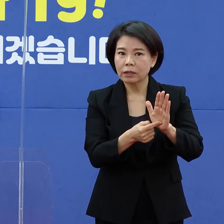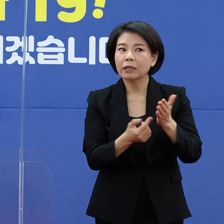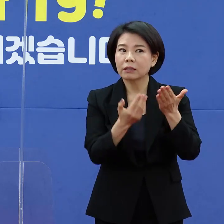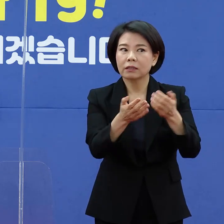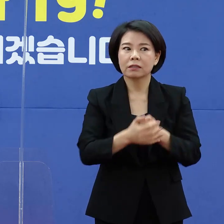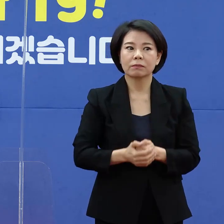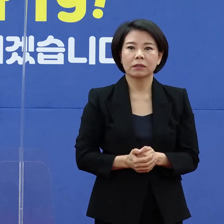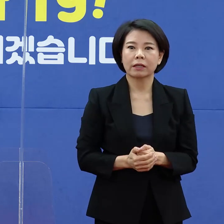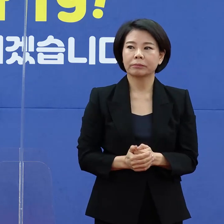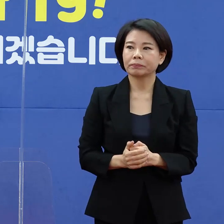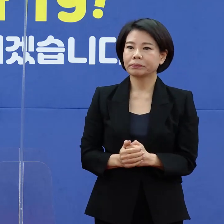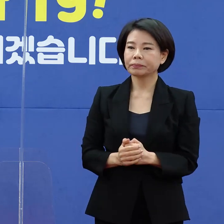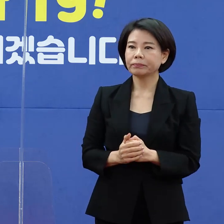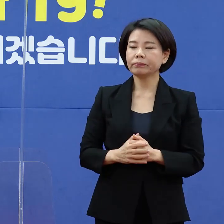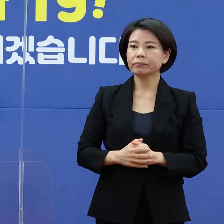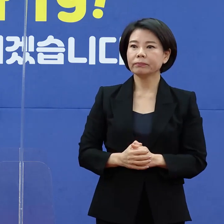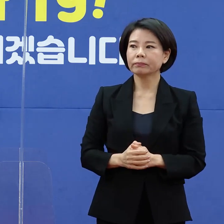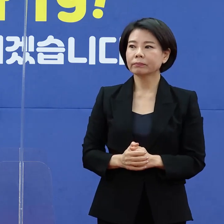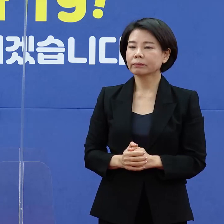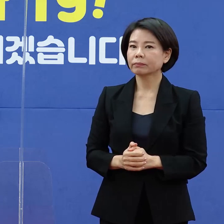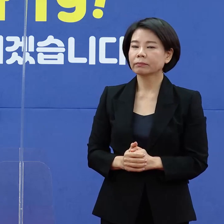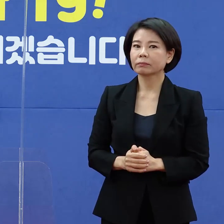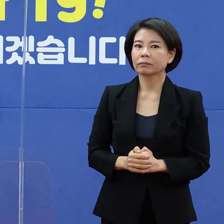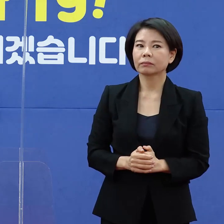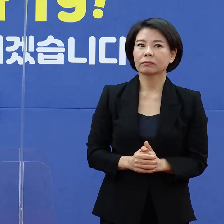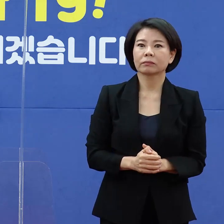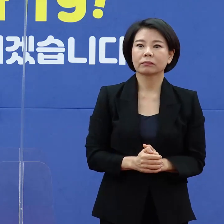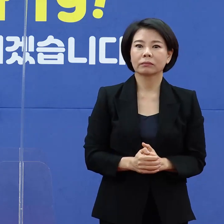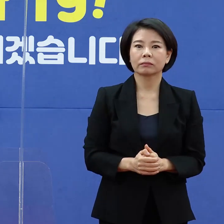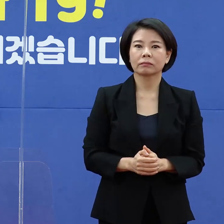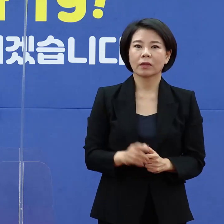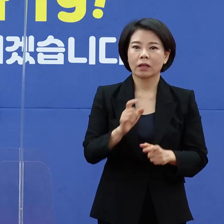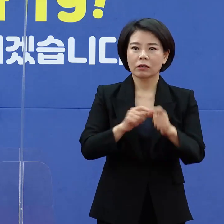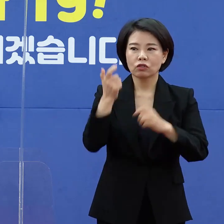네, 감사합니다. 네, 감사합니다.